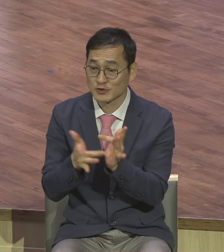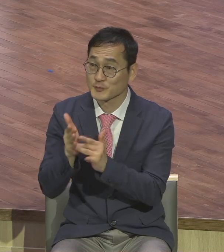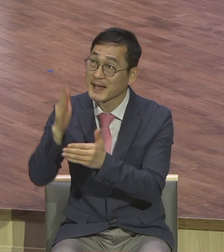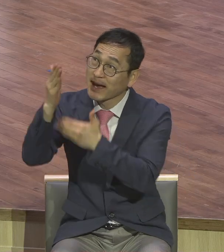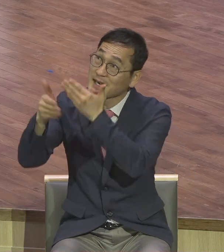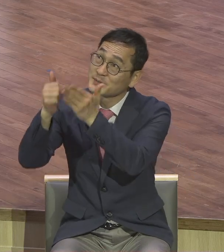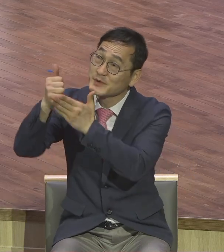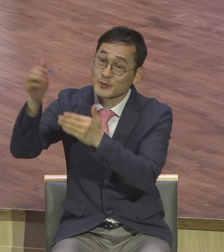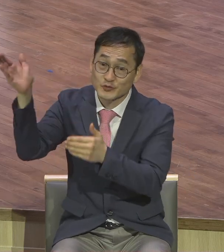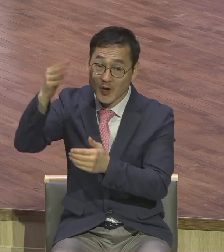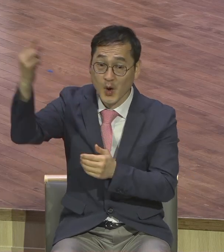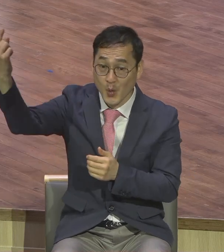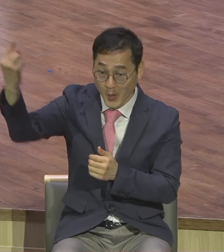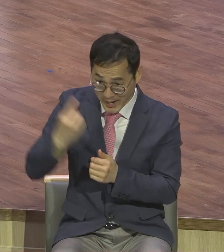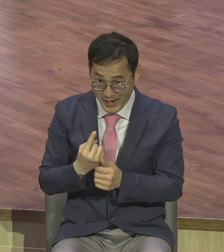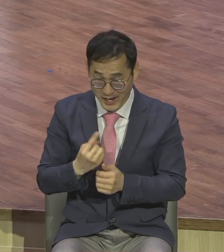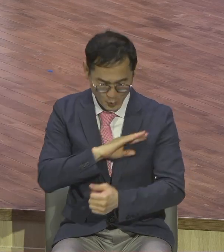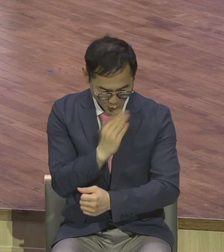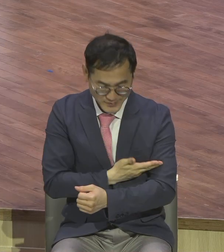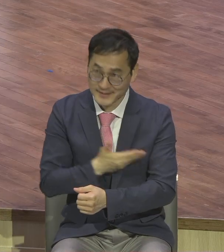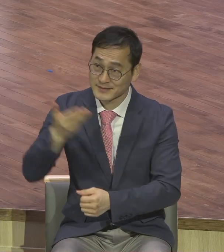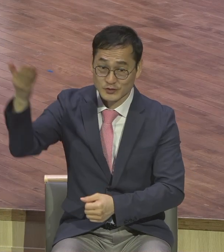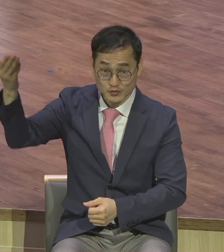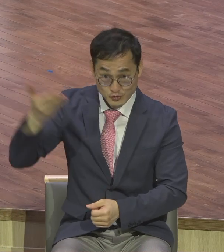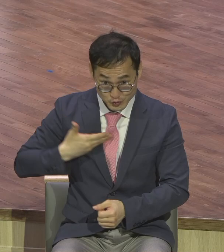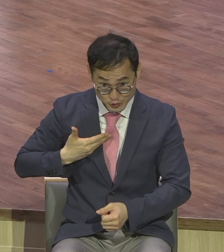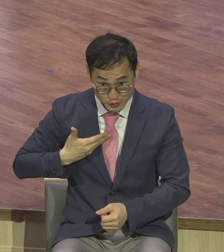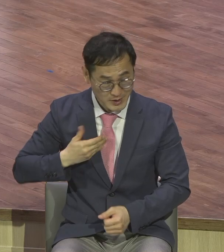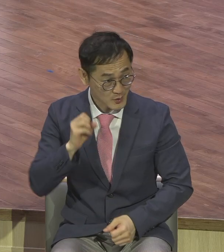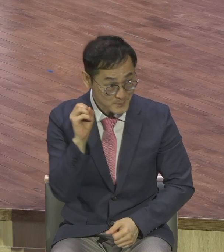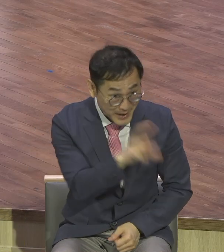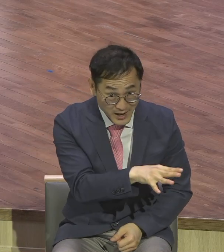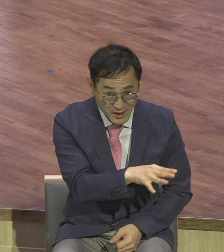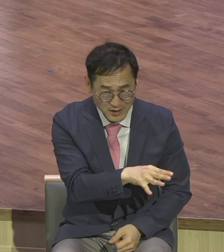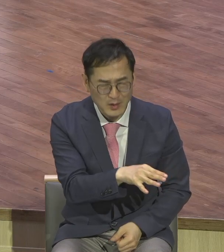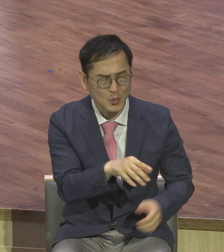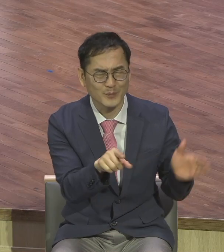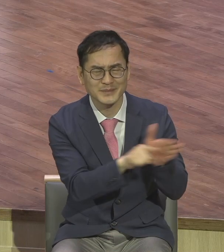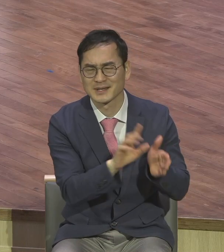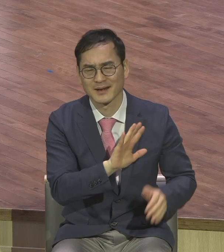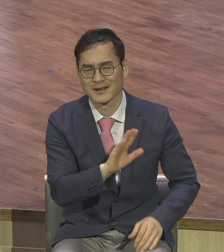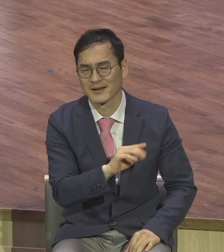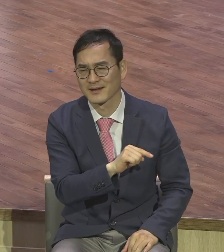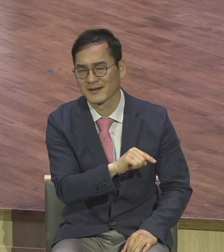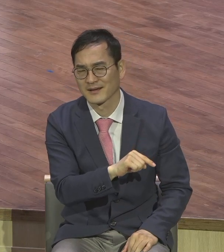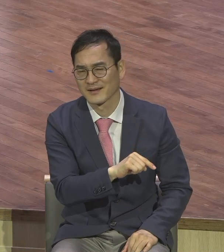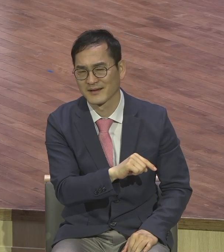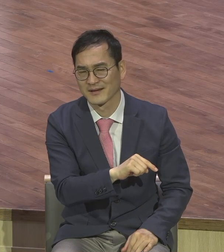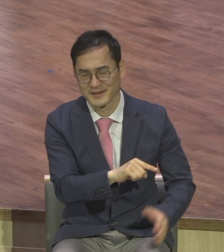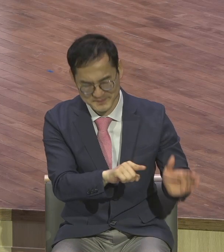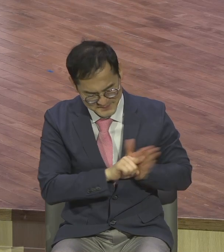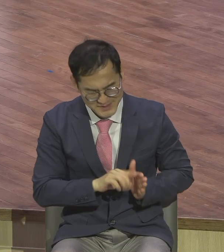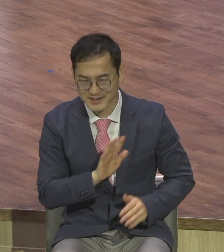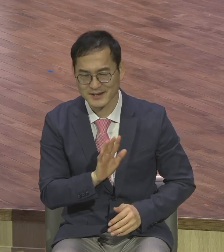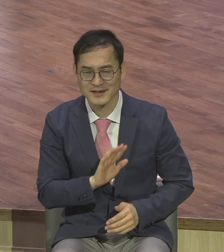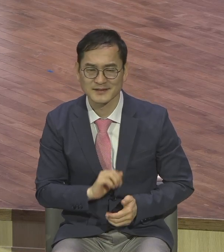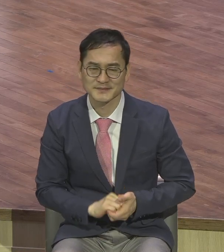일을 행한다라고 말을 한다고 한들 안 믿습니다. 믿을 생각이 없는 사람들이에요.